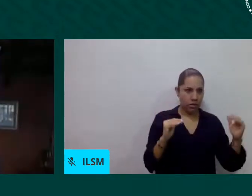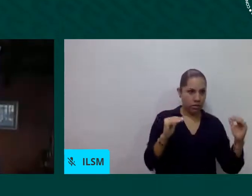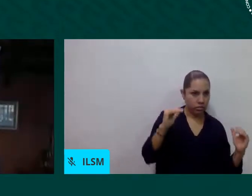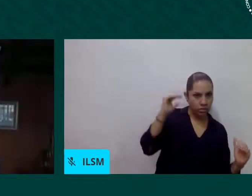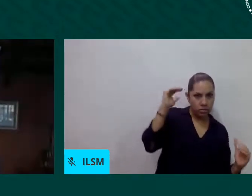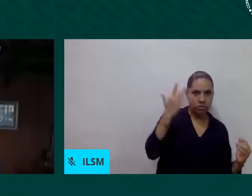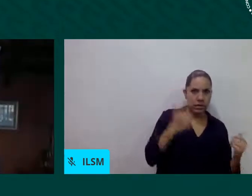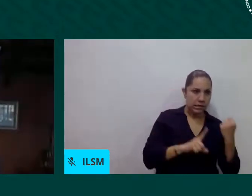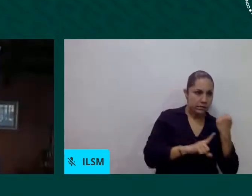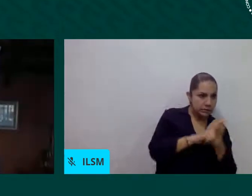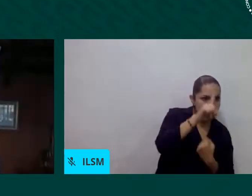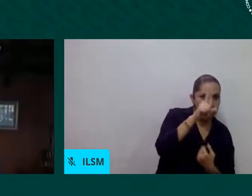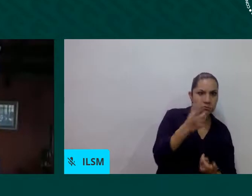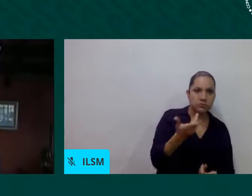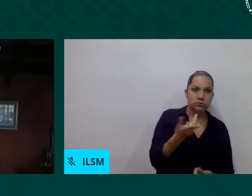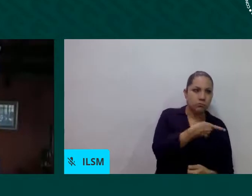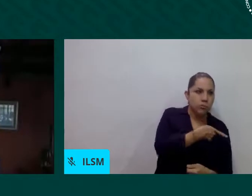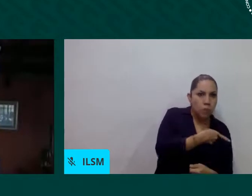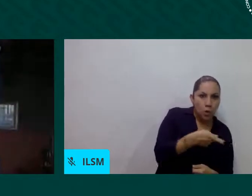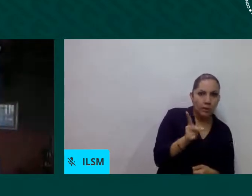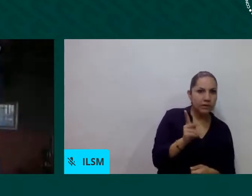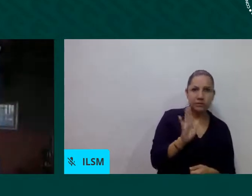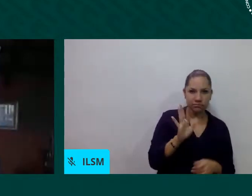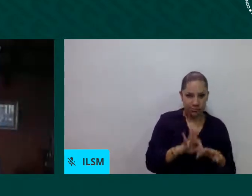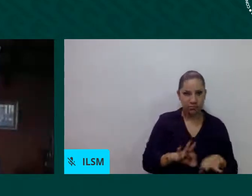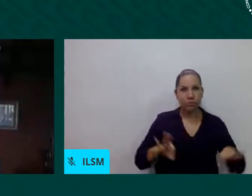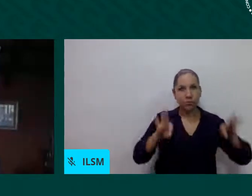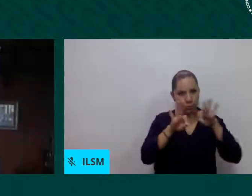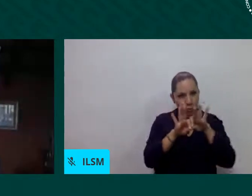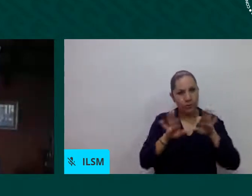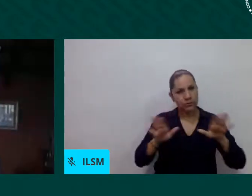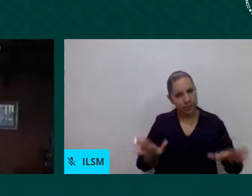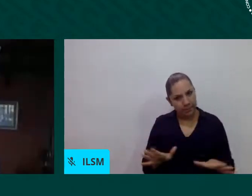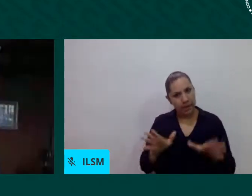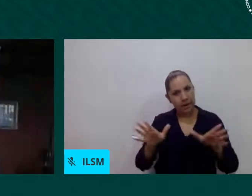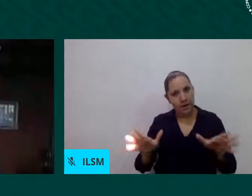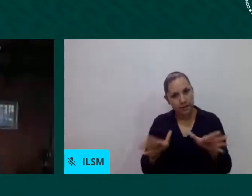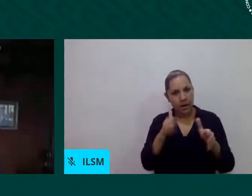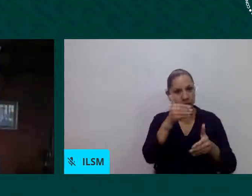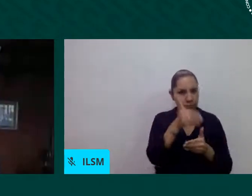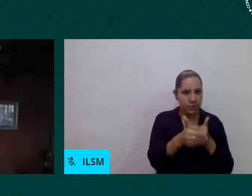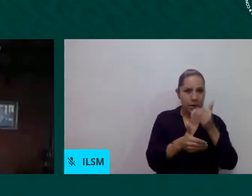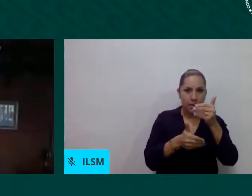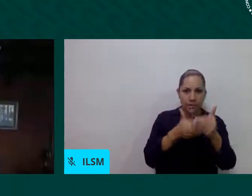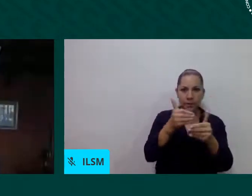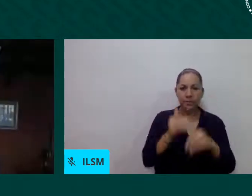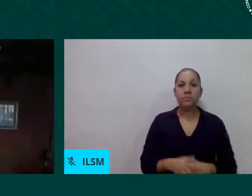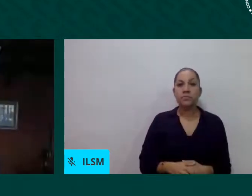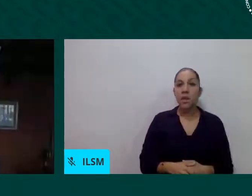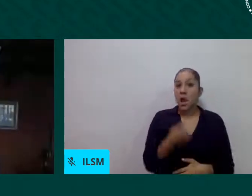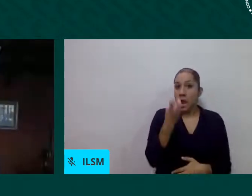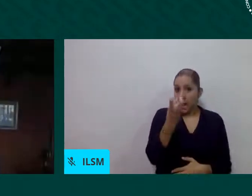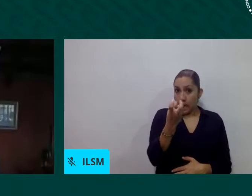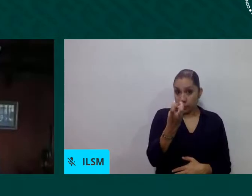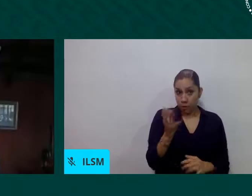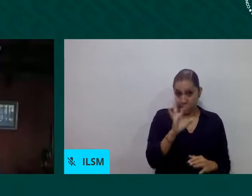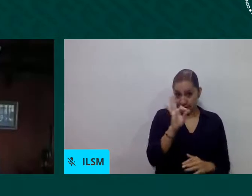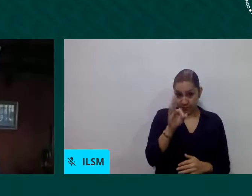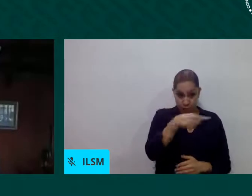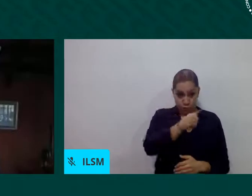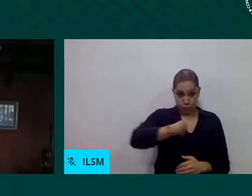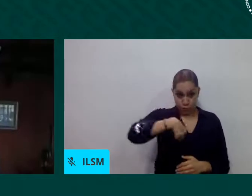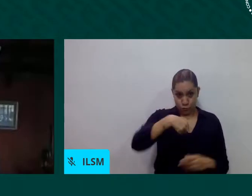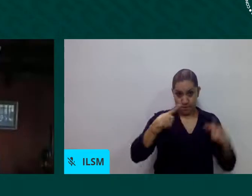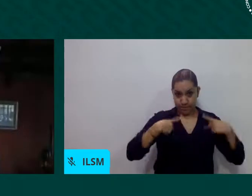nos abre la oportunidad si somos inteligentes los argentinos de buscar los medios